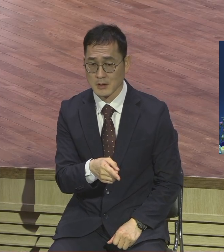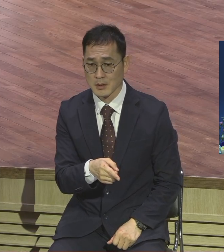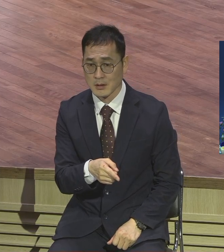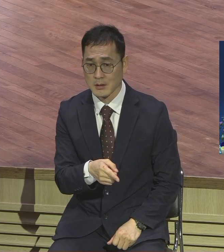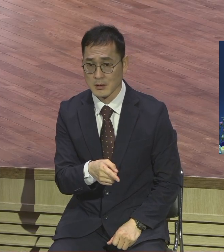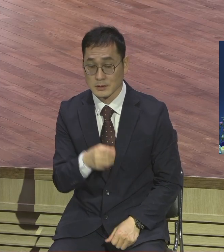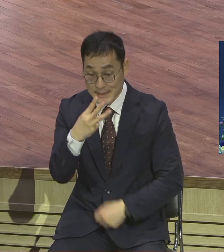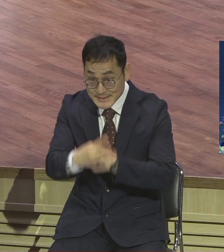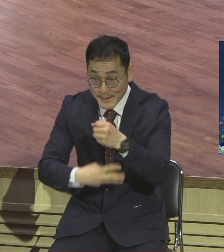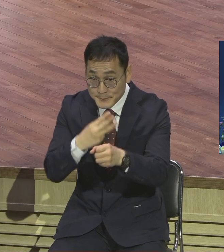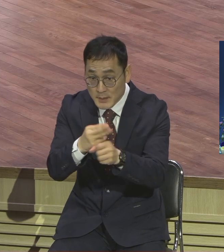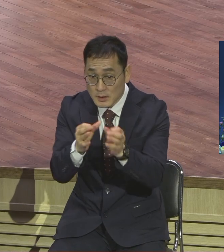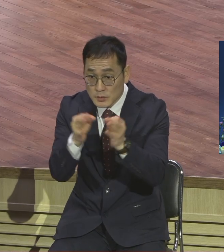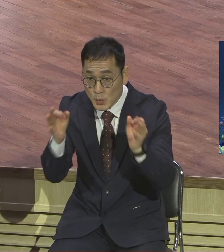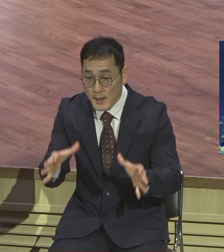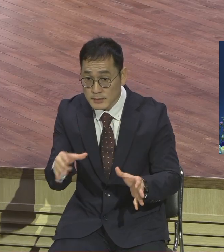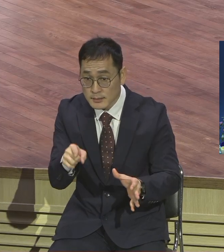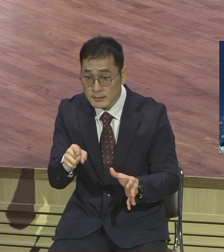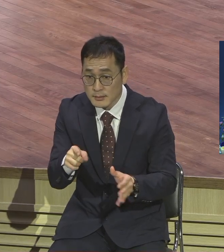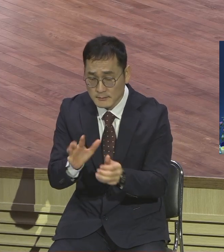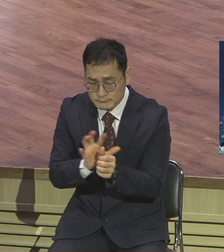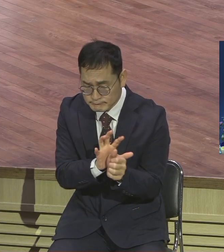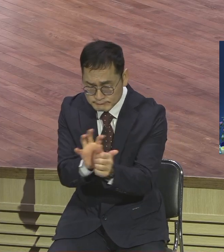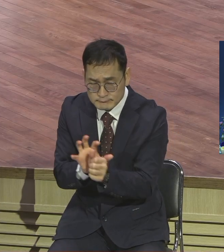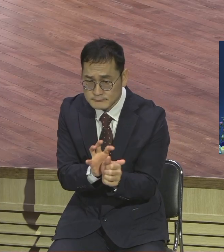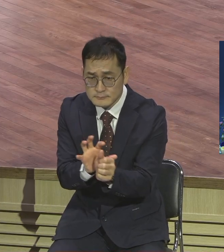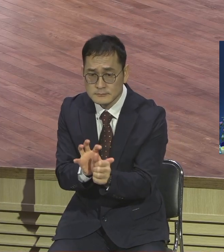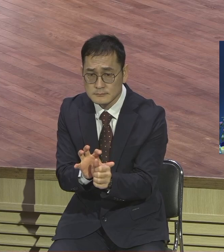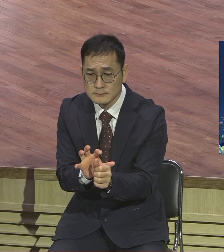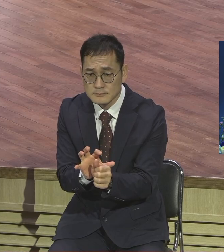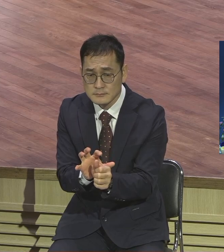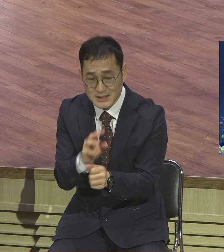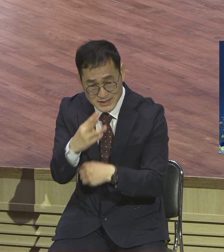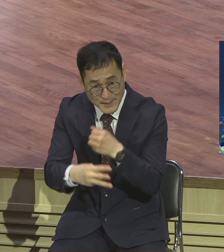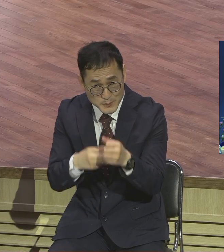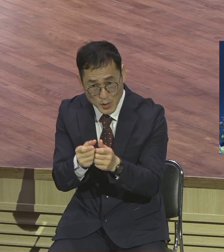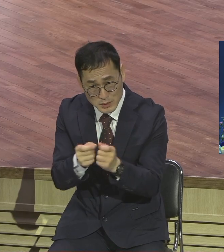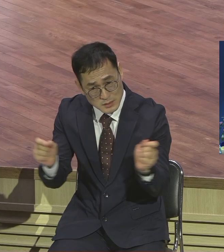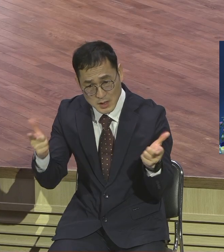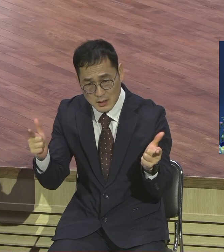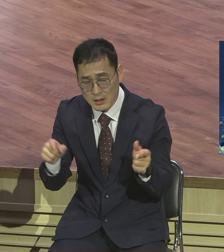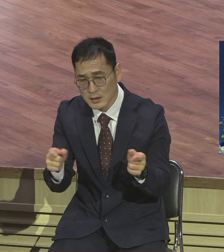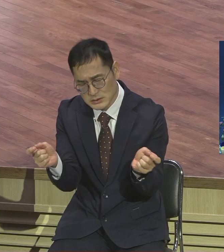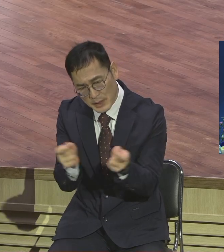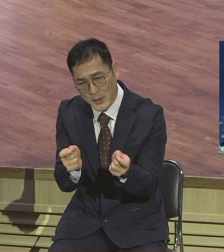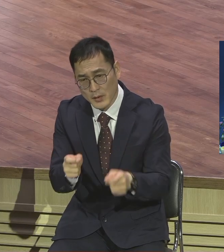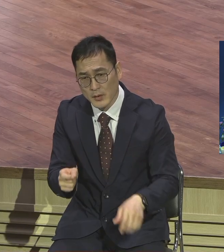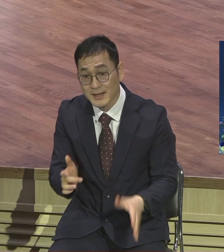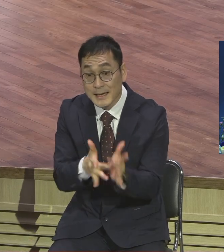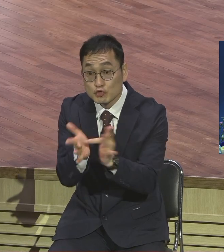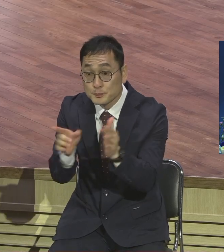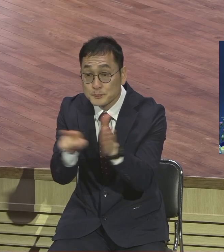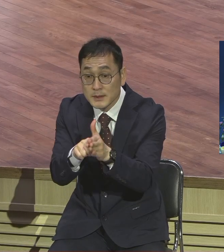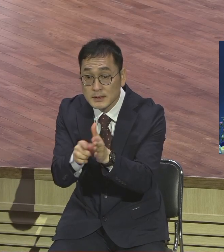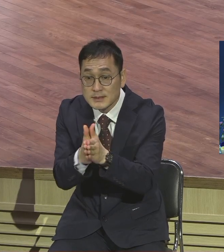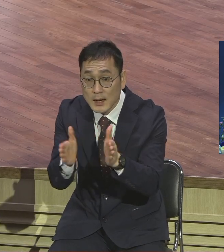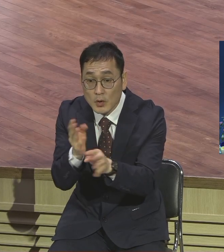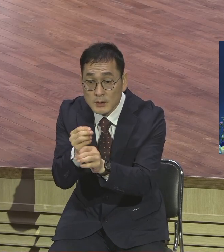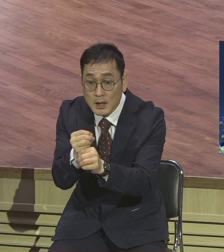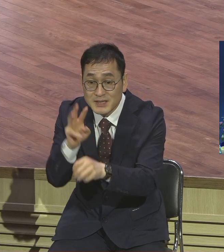3년이라는 기간이 길다 하면 길지만 그 사실은 짧은 거잖아요 여러분 예수 얼마나 빚었어요 교회 30년 다 했잖아요